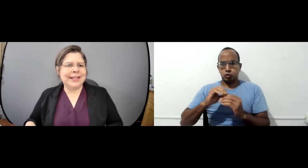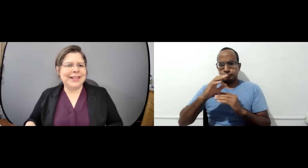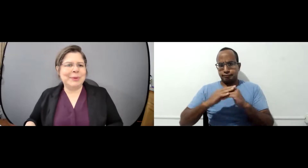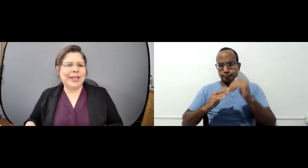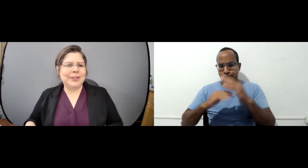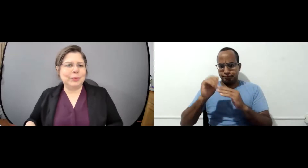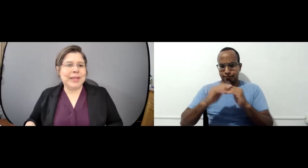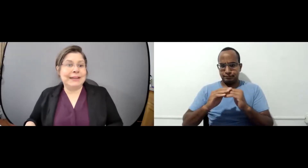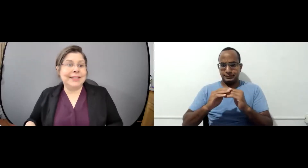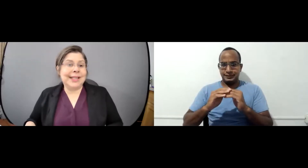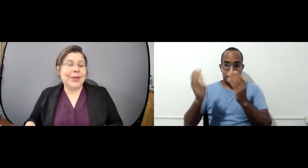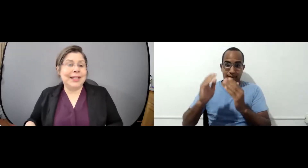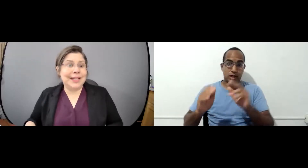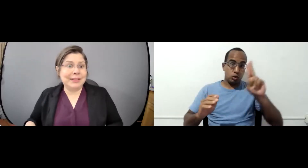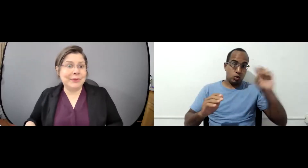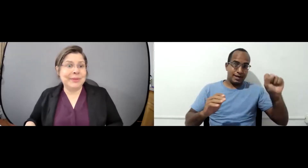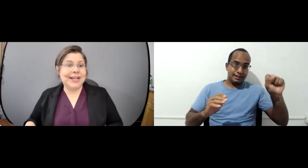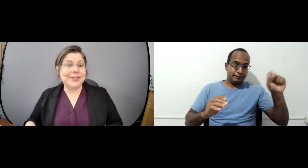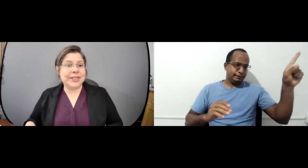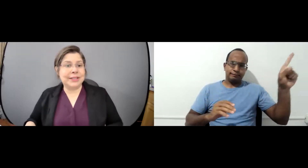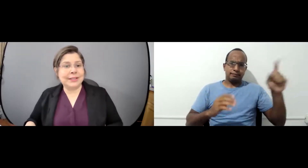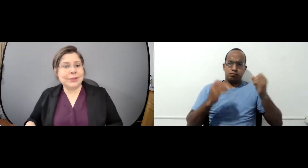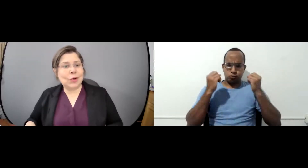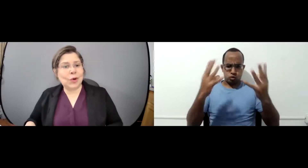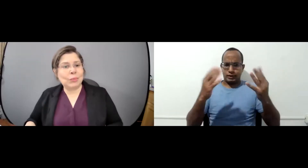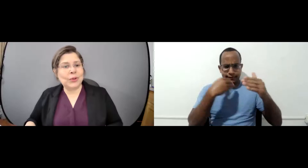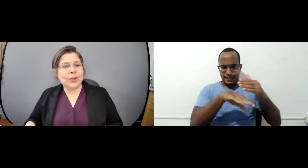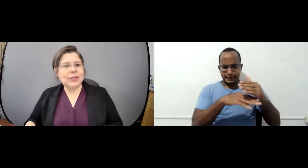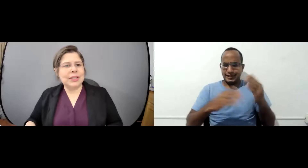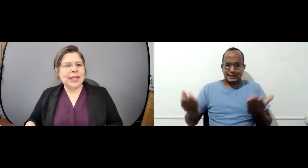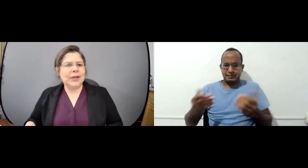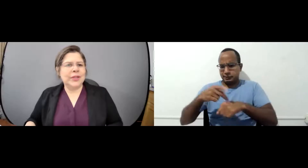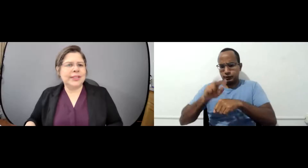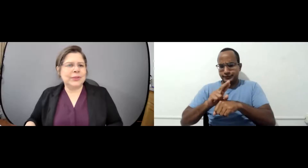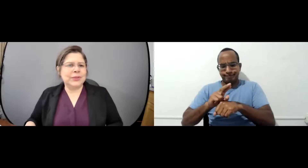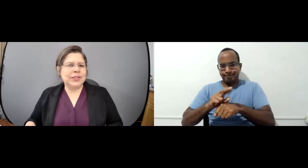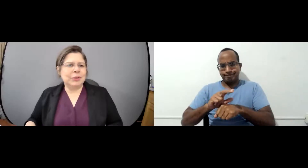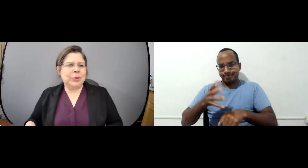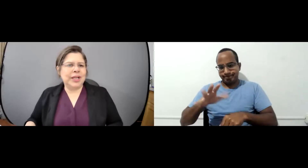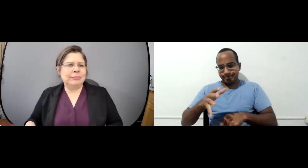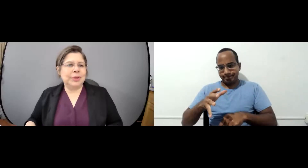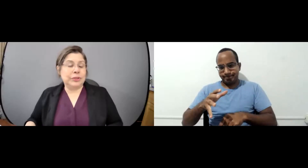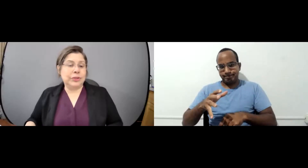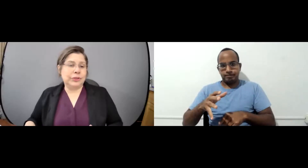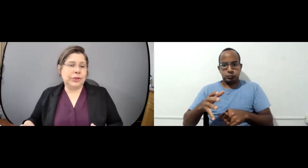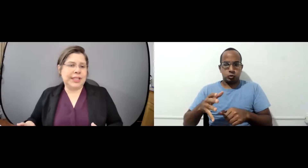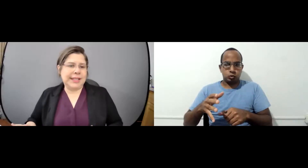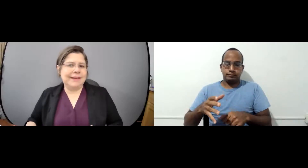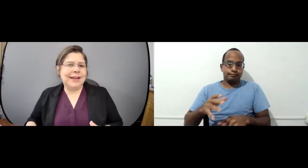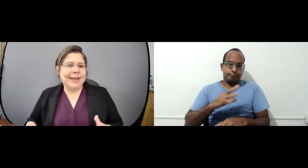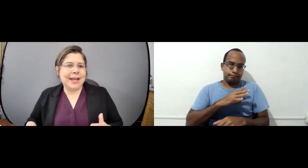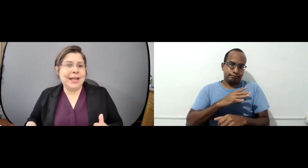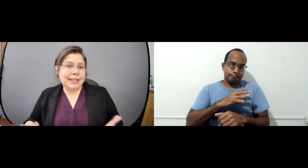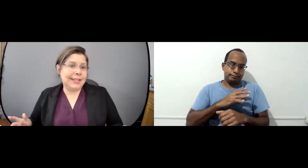estas comunidades porque esto me ha levantado el ánimo me ha hecho sentir cómodo en los Estados Unidos por ejemplo yo